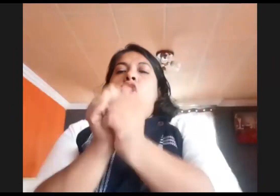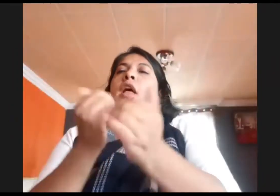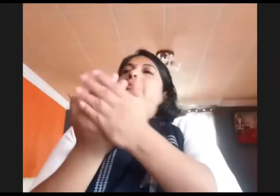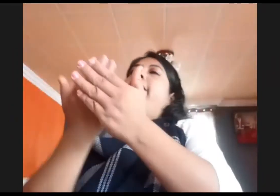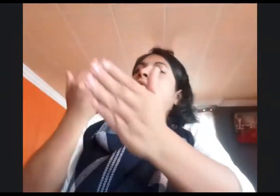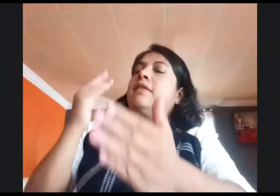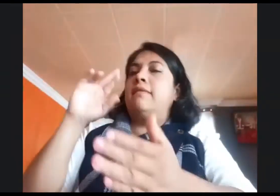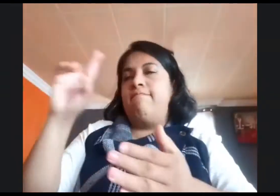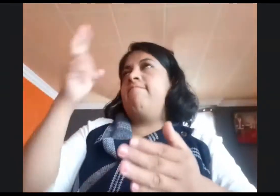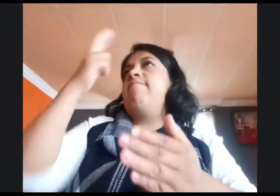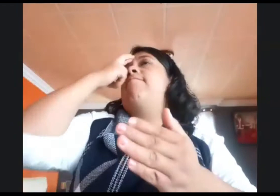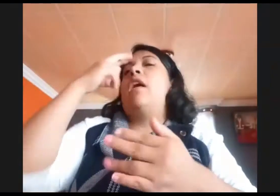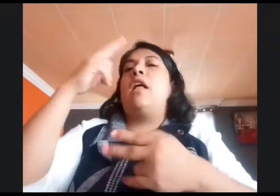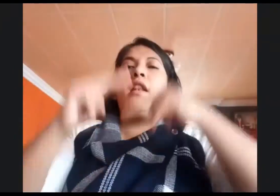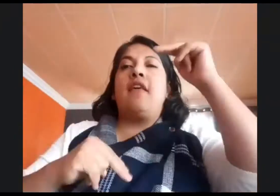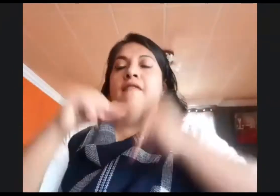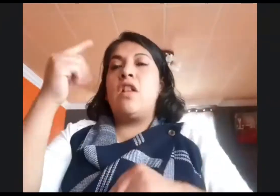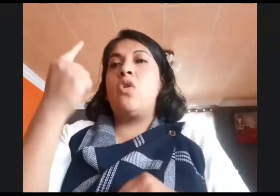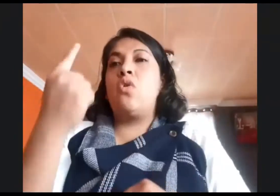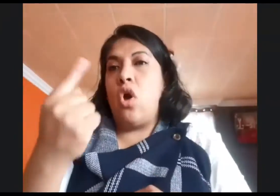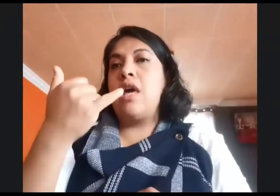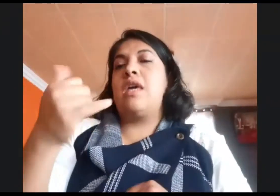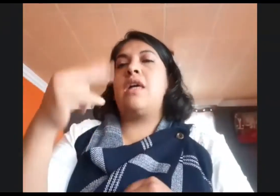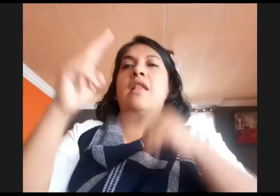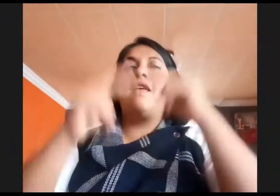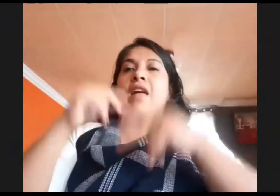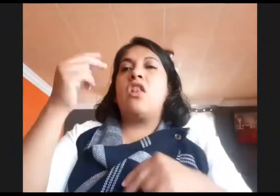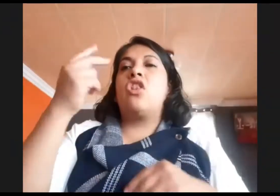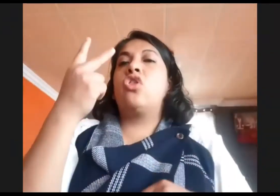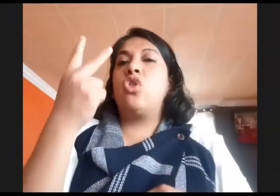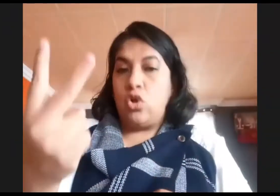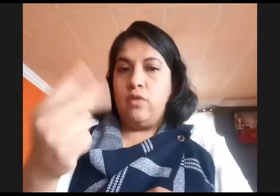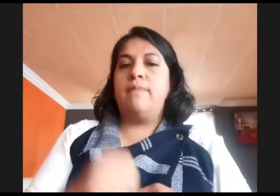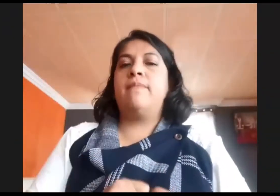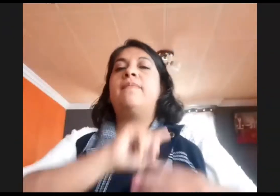por semestre y 6.75 créditos del programa de estudio.